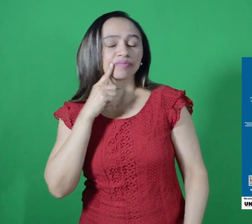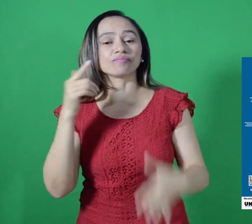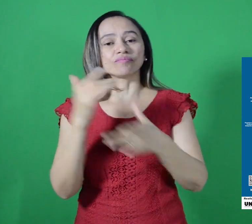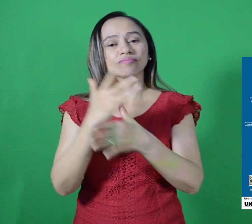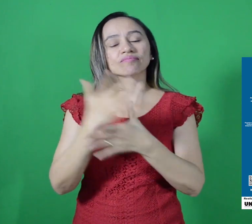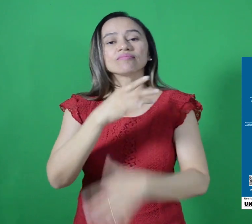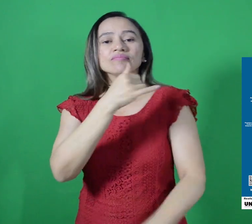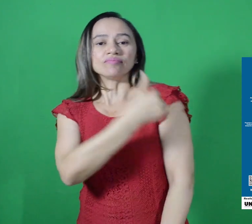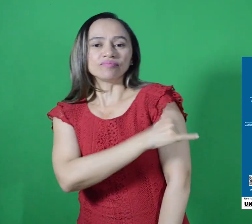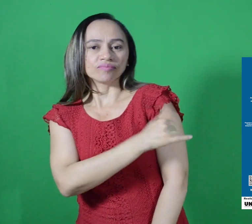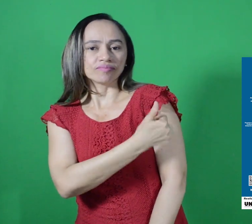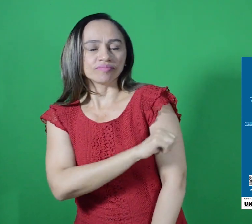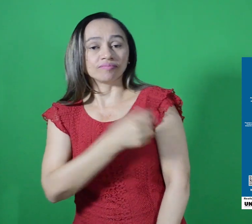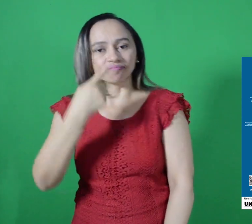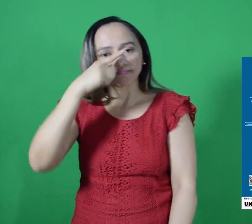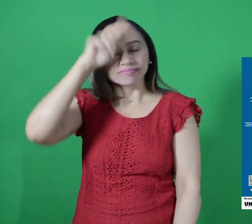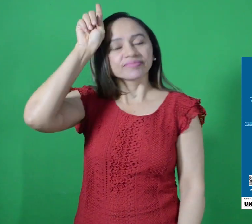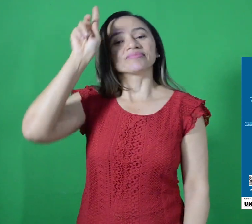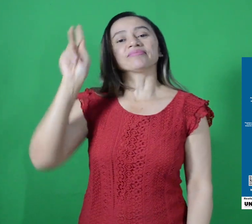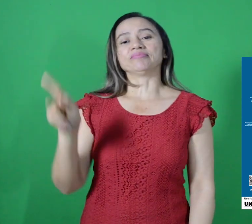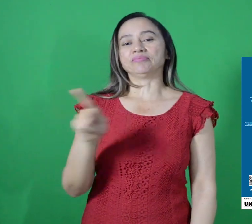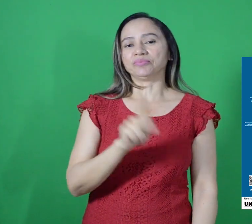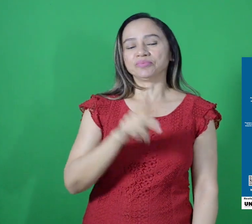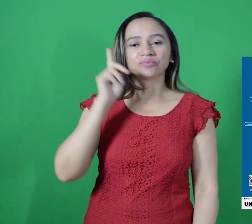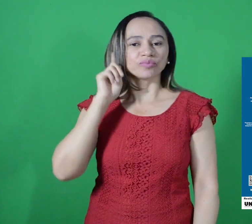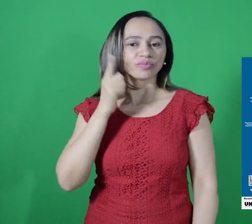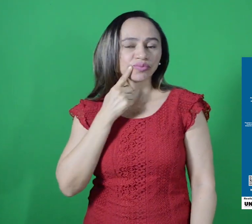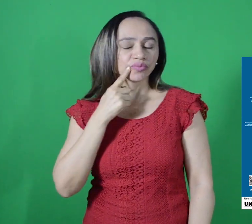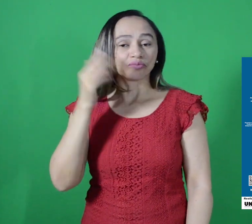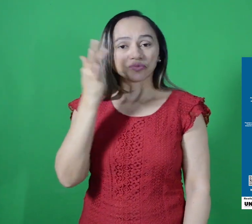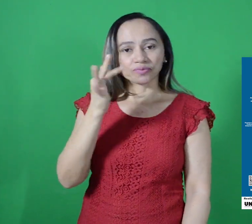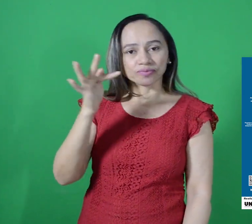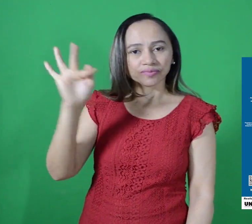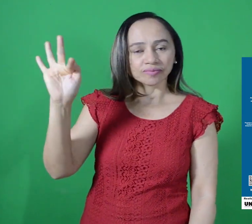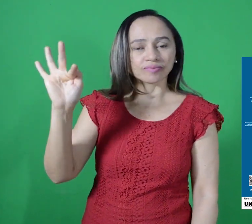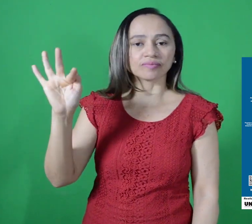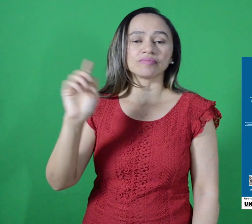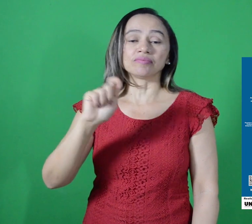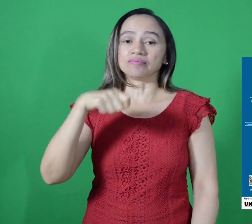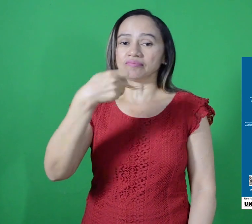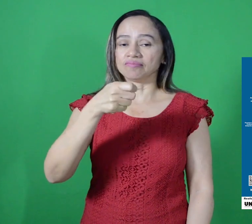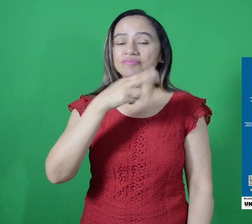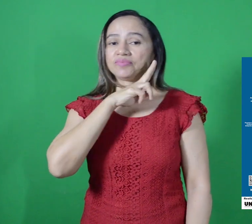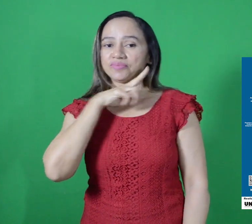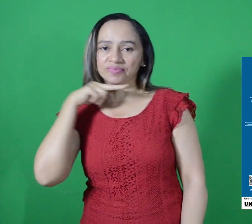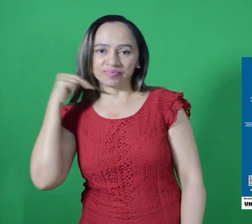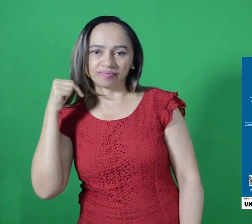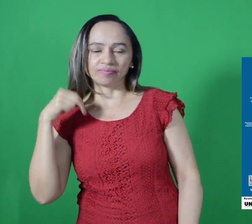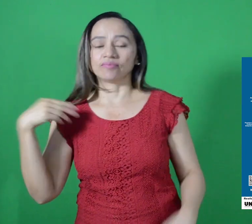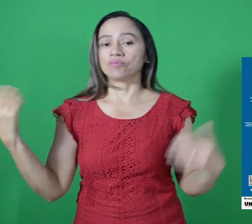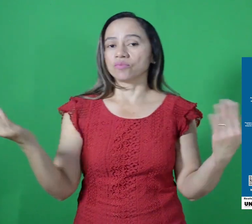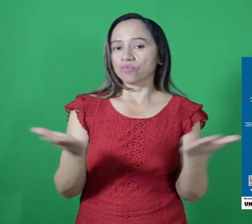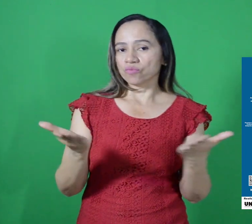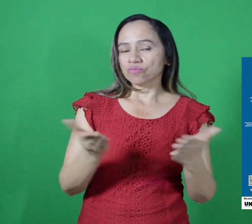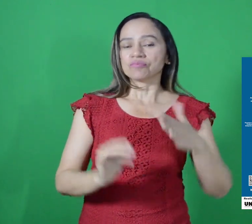a qual foi fundada em 1857, na cidade do Rio de Janeiro, por